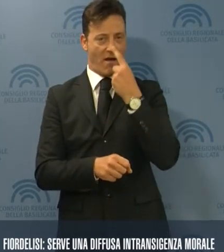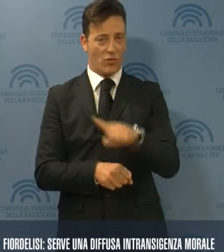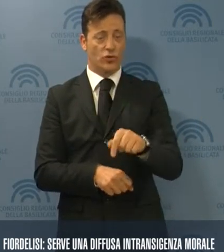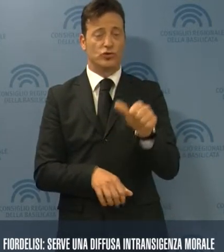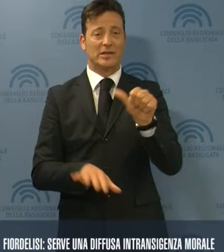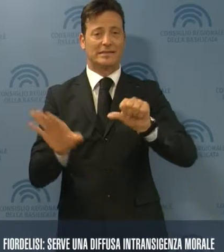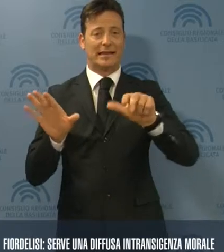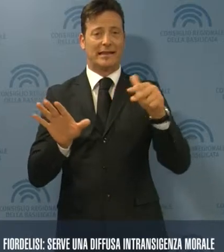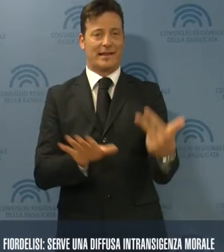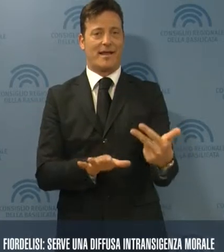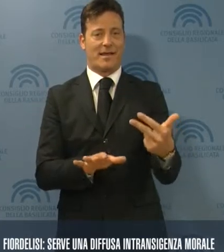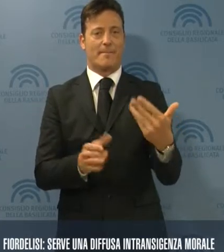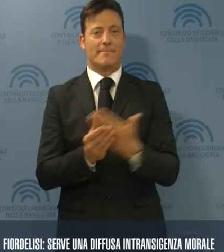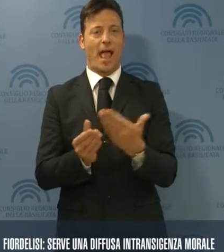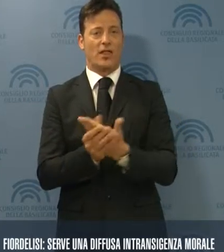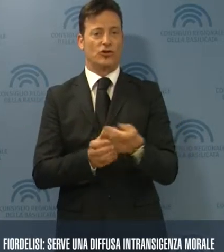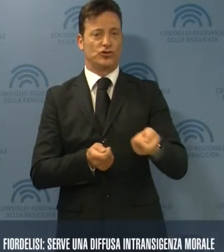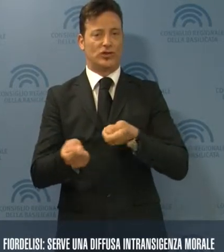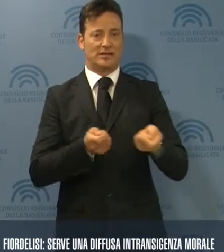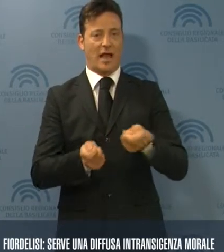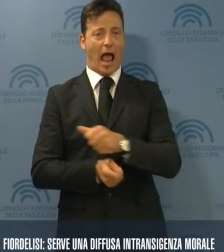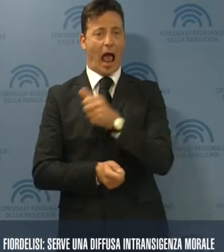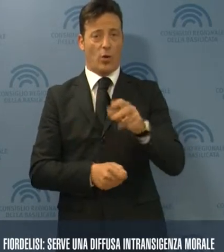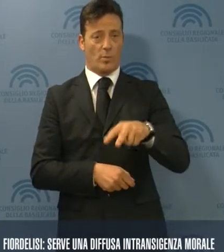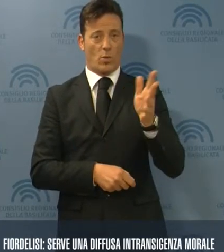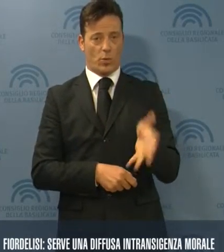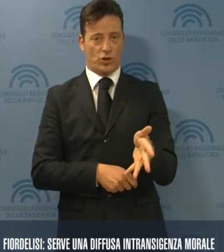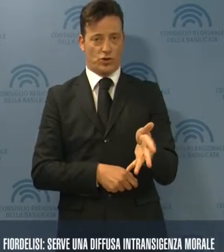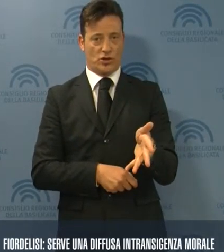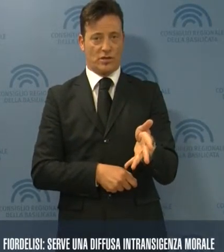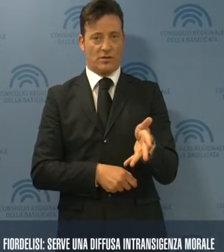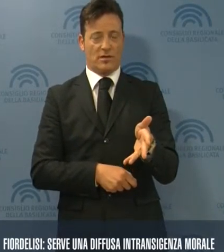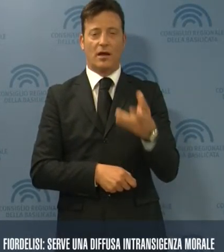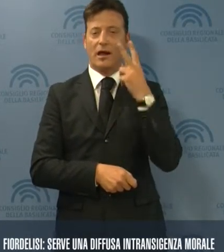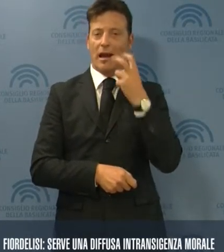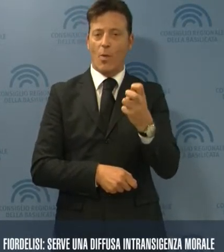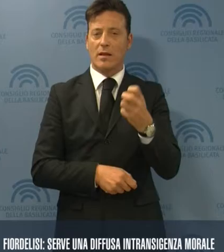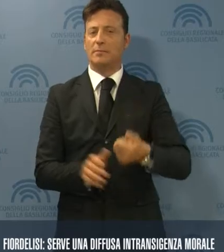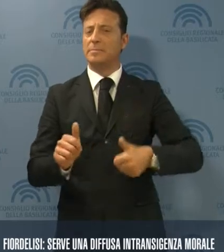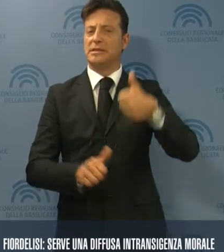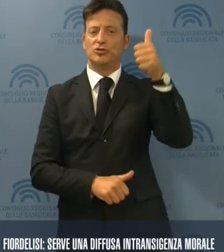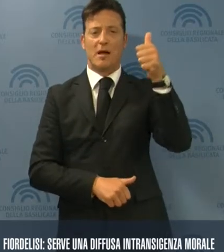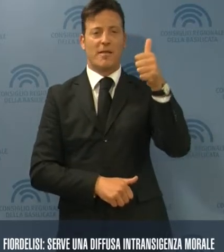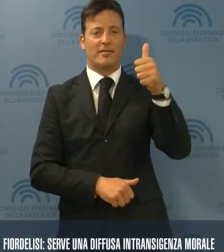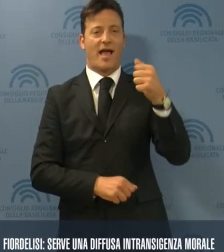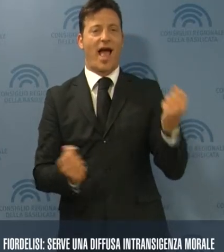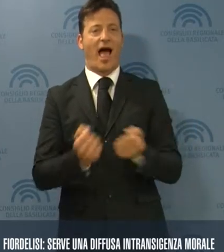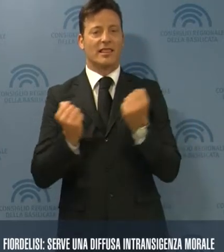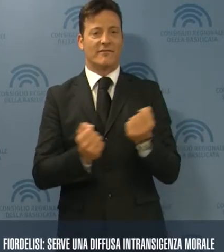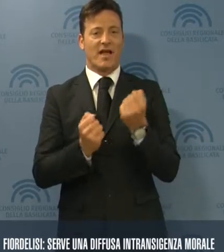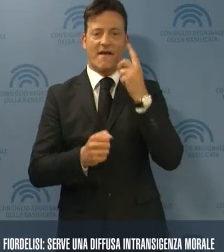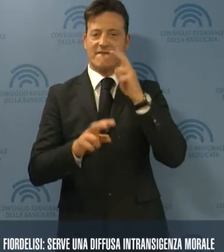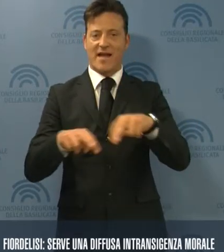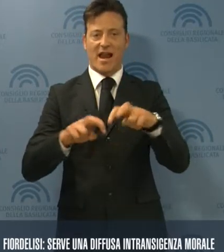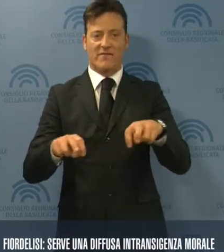163 le pratiche gestite nel 2015, che hanno riguardato principalmente le attività di